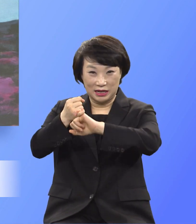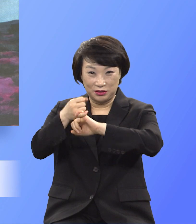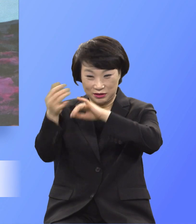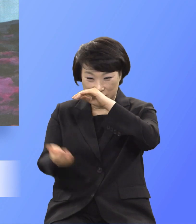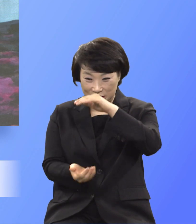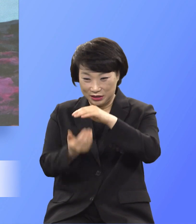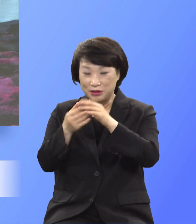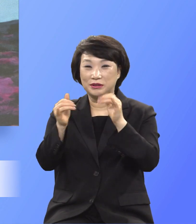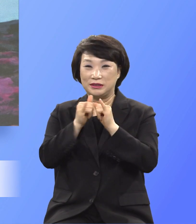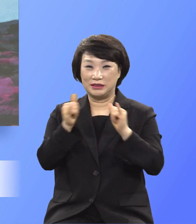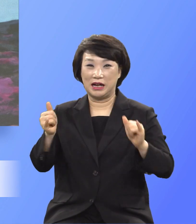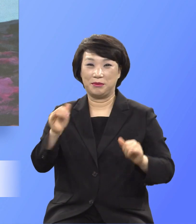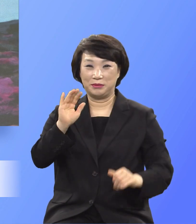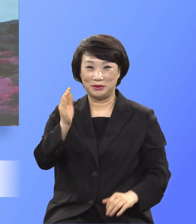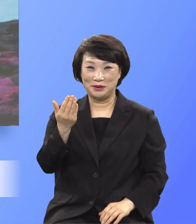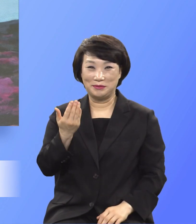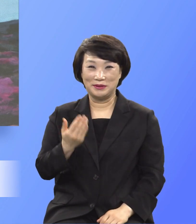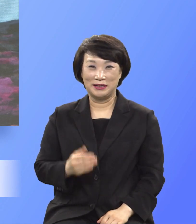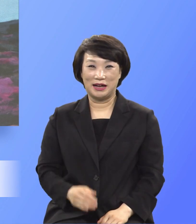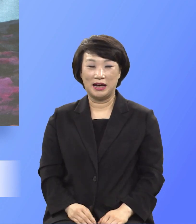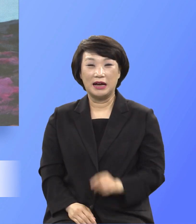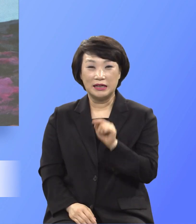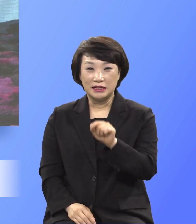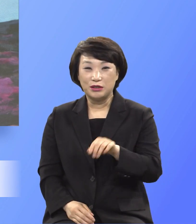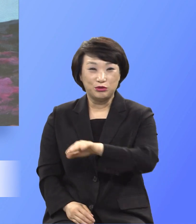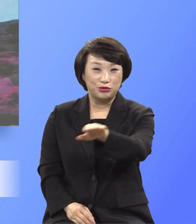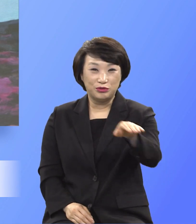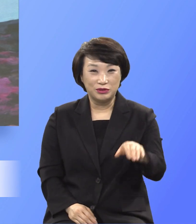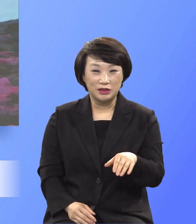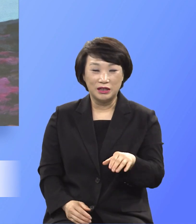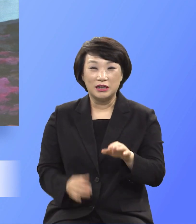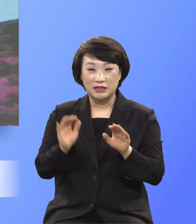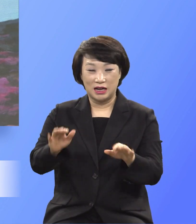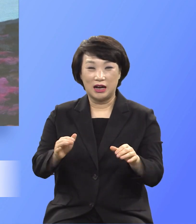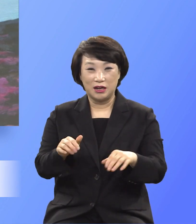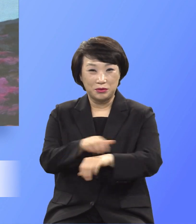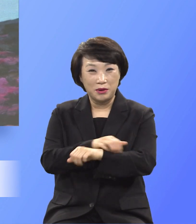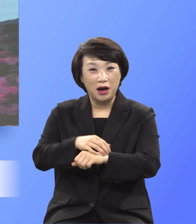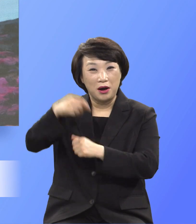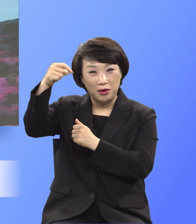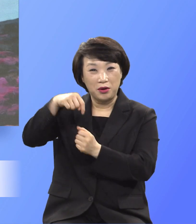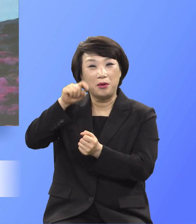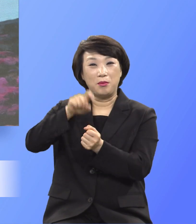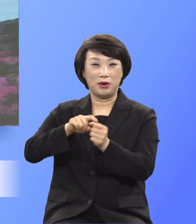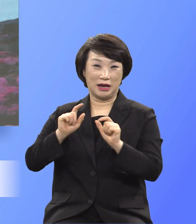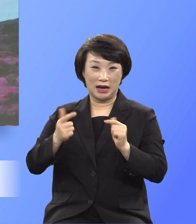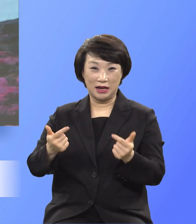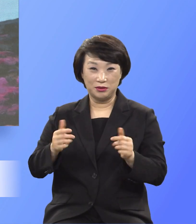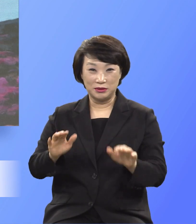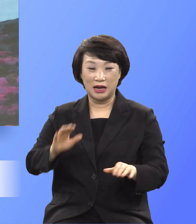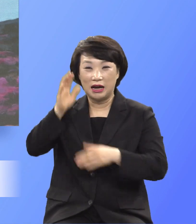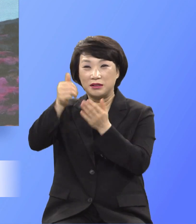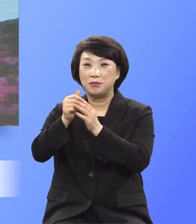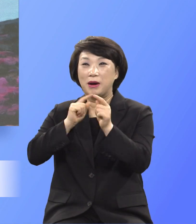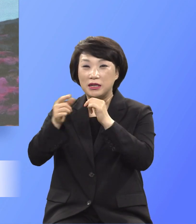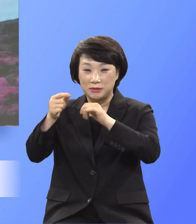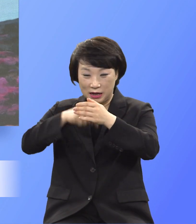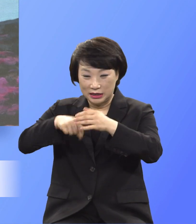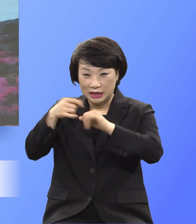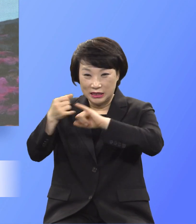사람입니다. 그것은 우리를 와라가라 하기로 하시는 말씀이 아니라 말씀 안에는 약속의 축복이